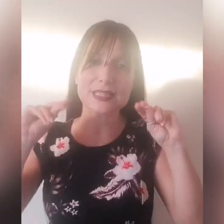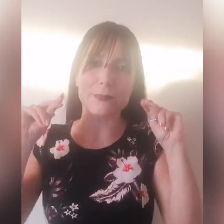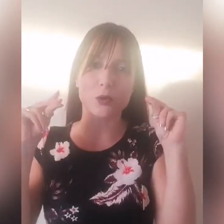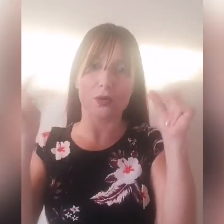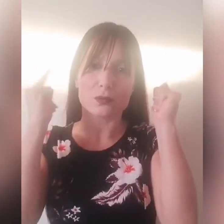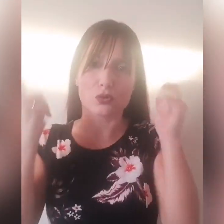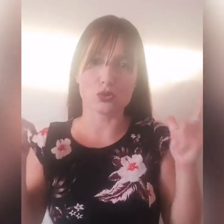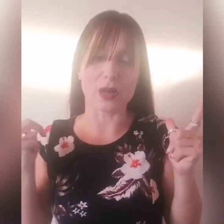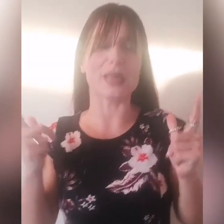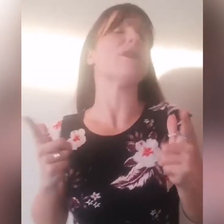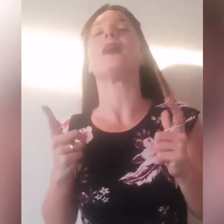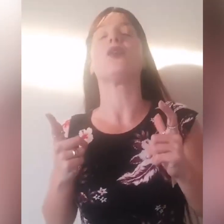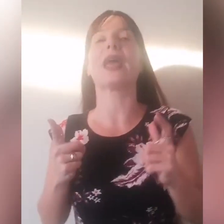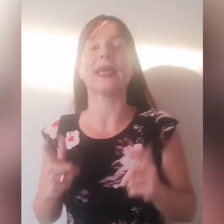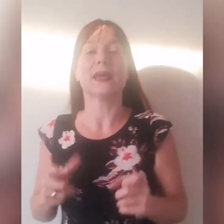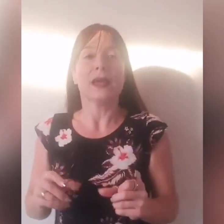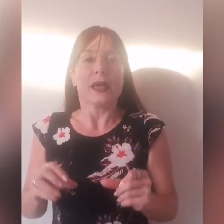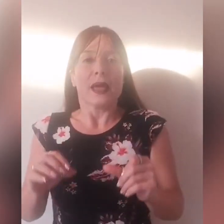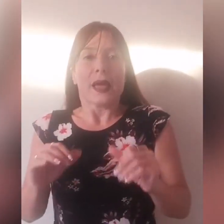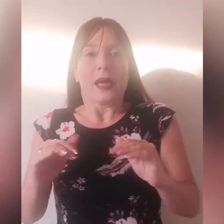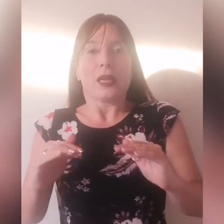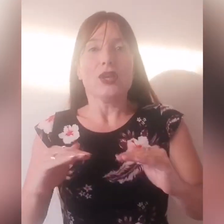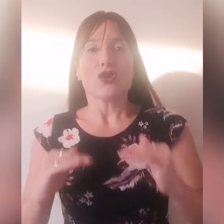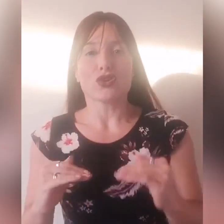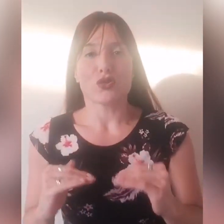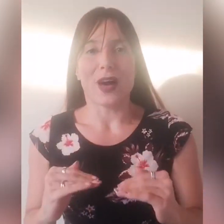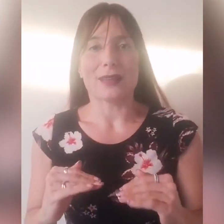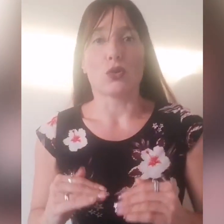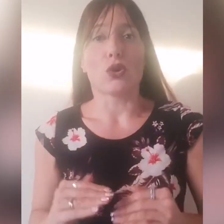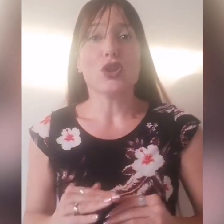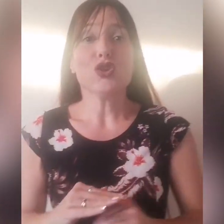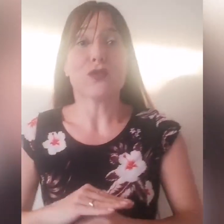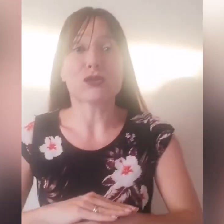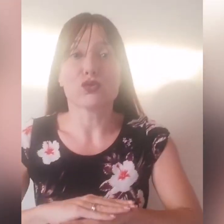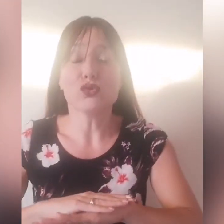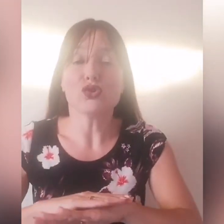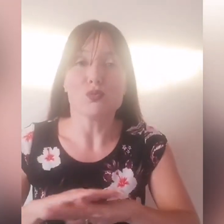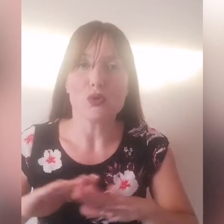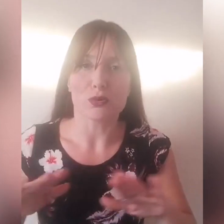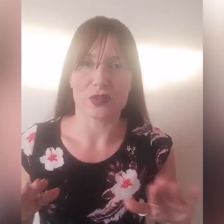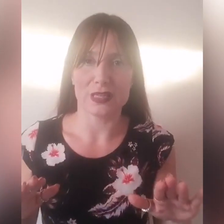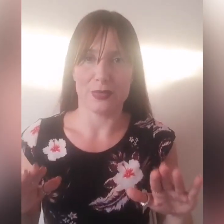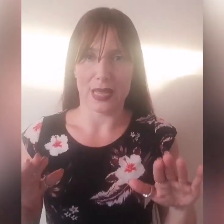esempio tutto arriva, ok? Io cosa ho fatto? Io ho fatto tutto il mio possibile,